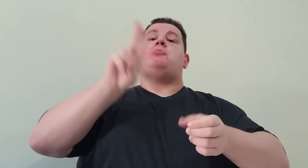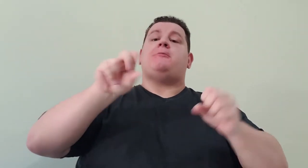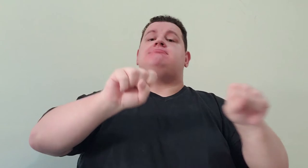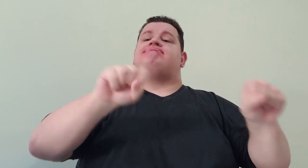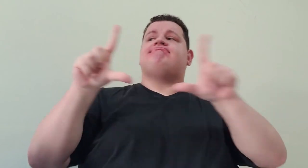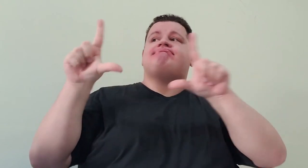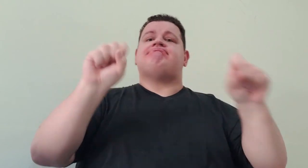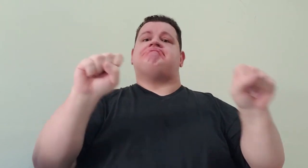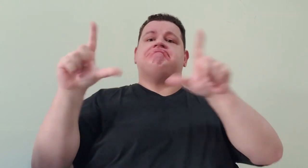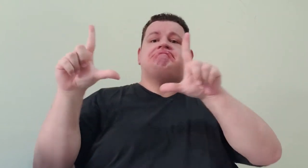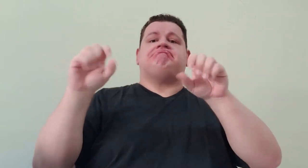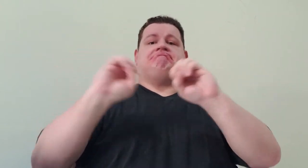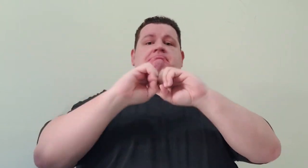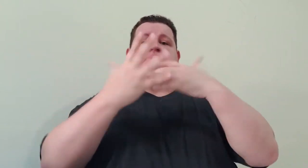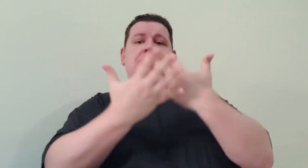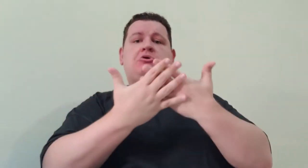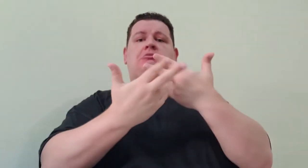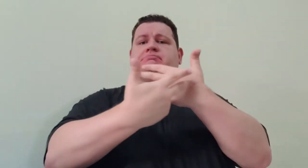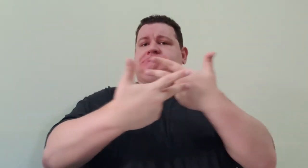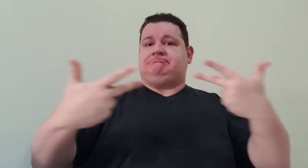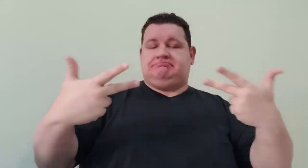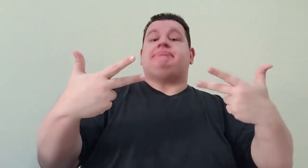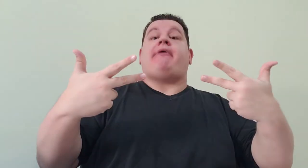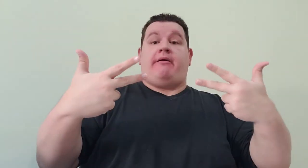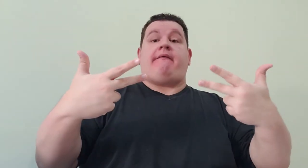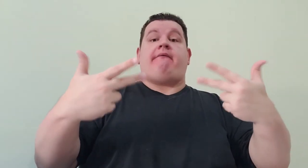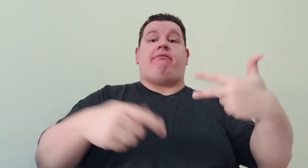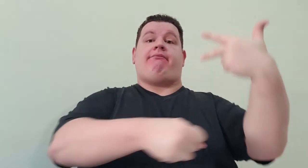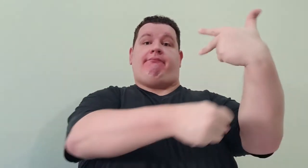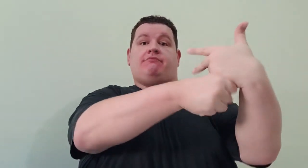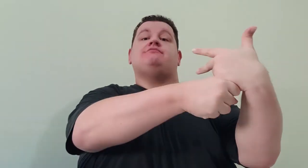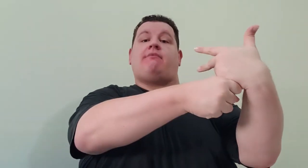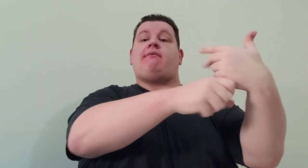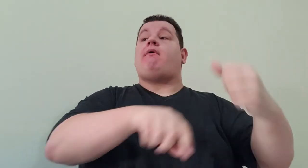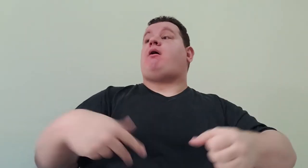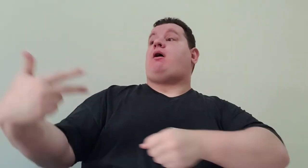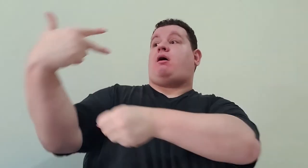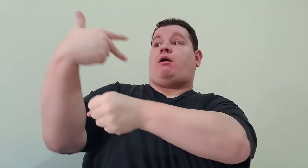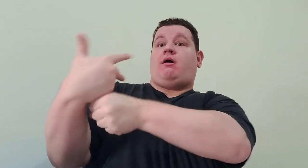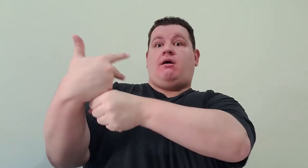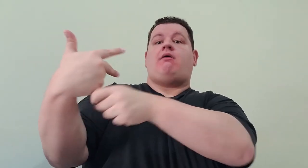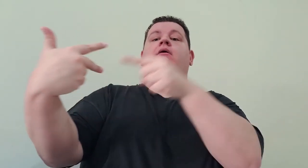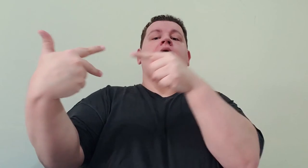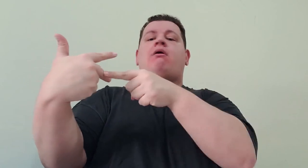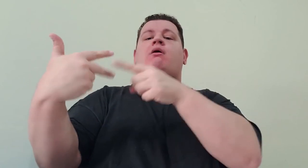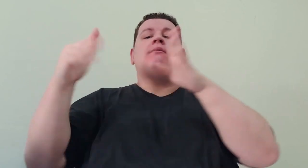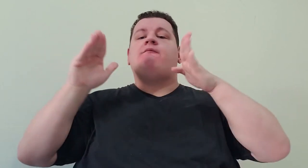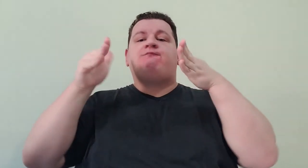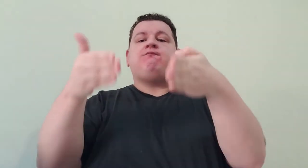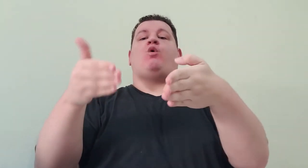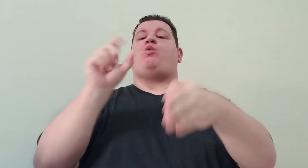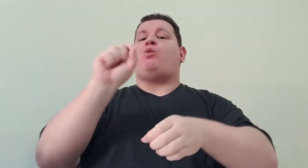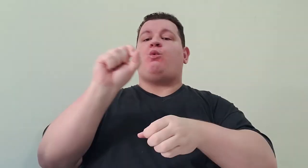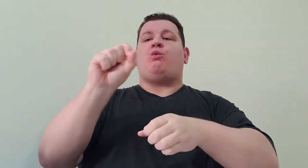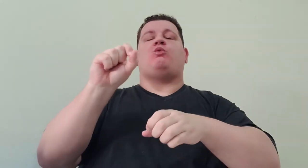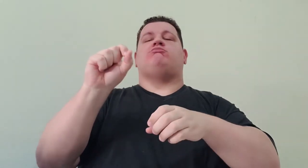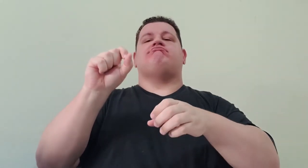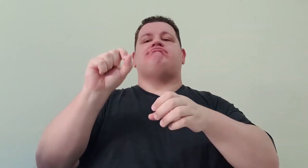e a outra focada totalmente na acessibilidade como por exemplo no